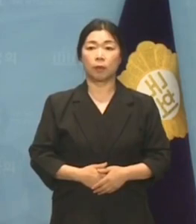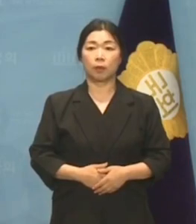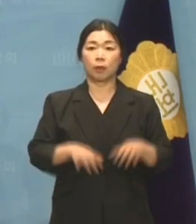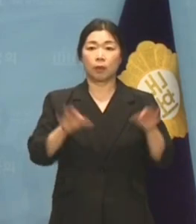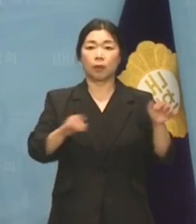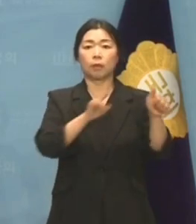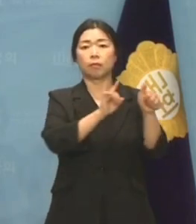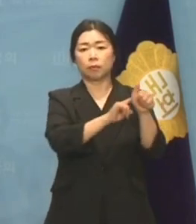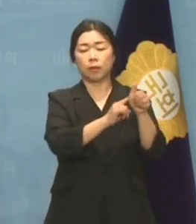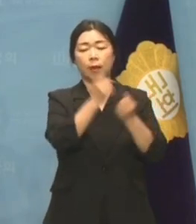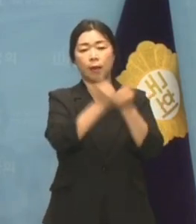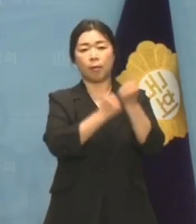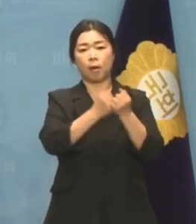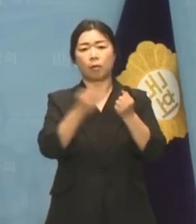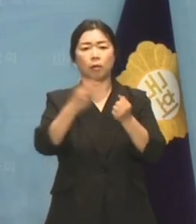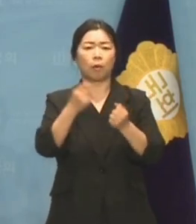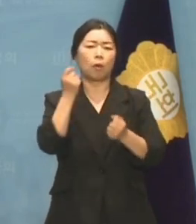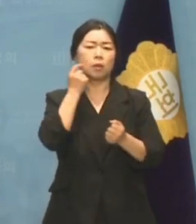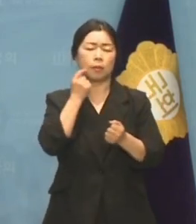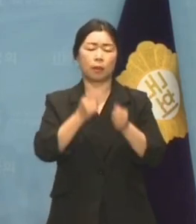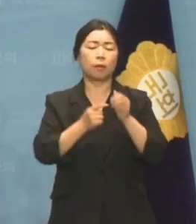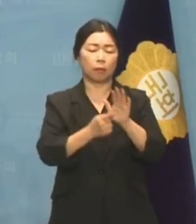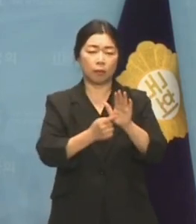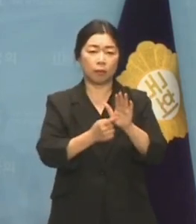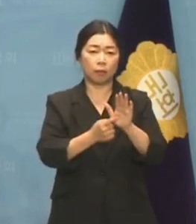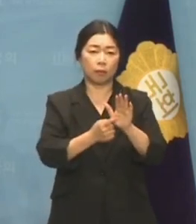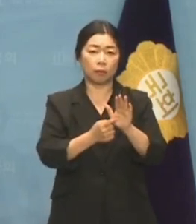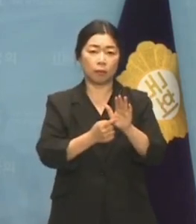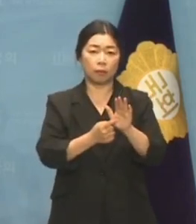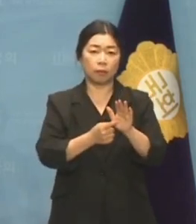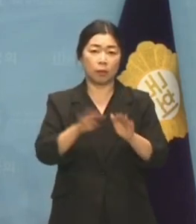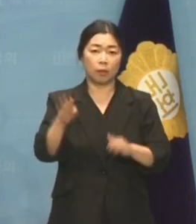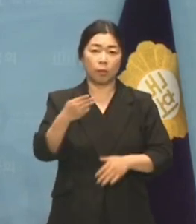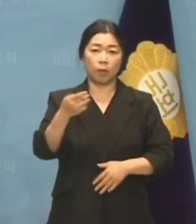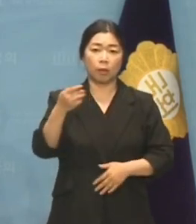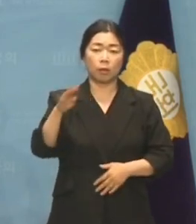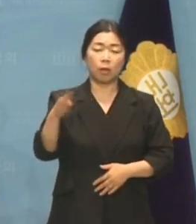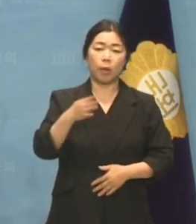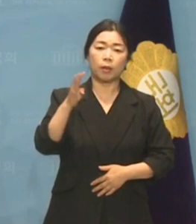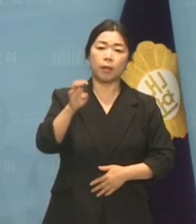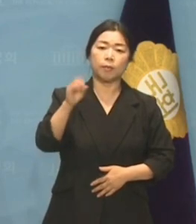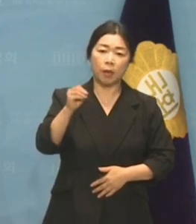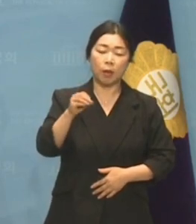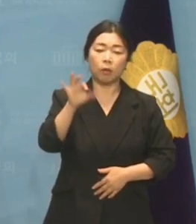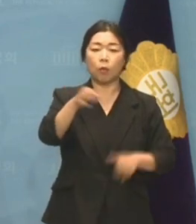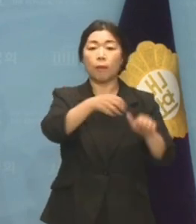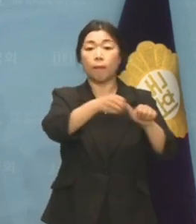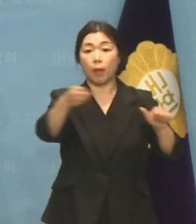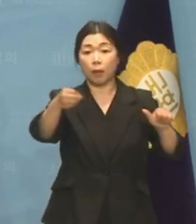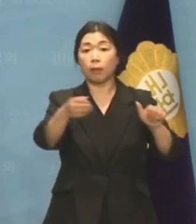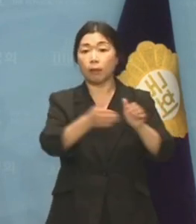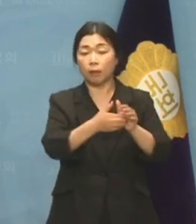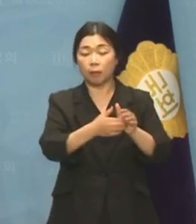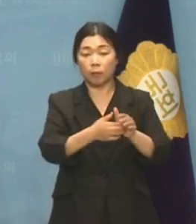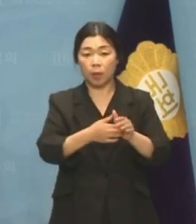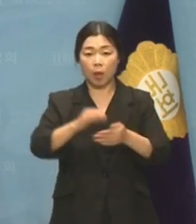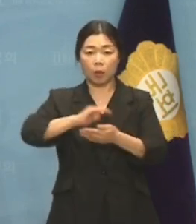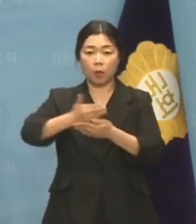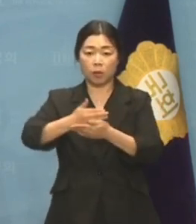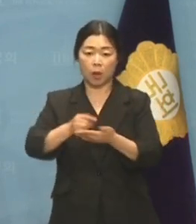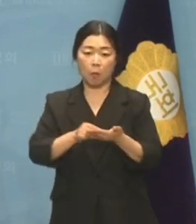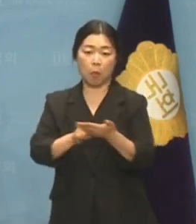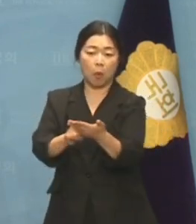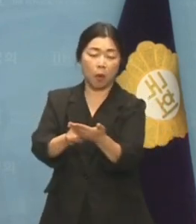사이 김 의원의 해명은 또다시 거짓말로 드러났습니다. 440만 원만 인출했다며 위장 통장을